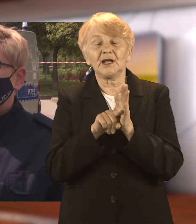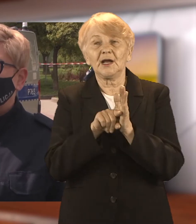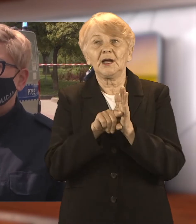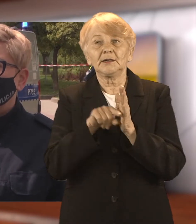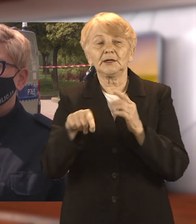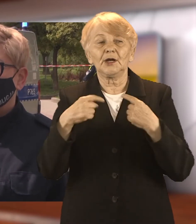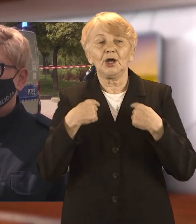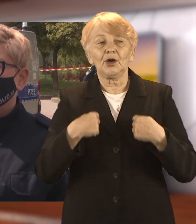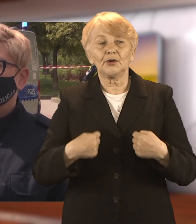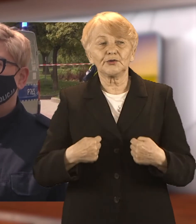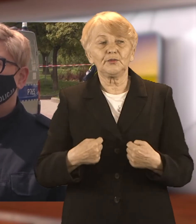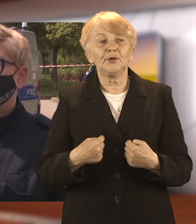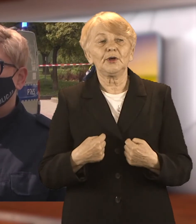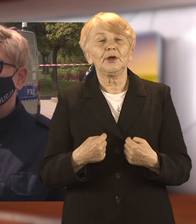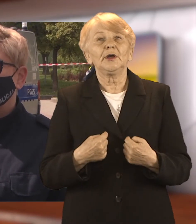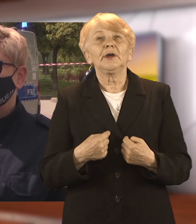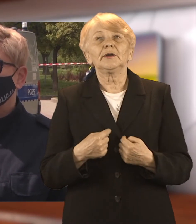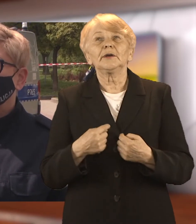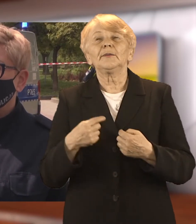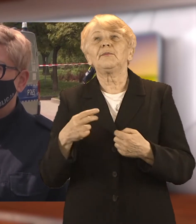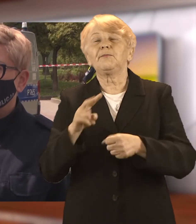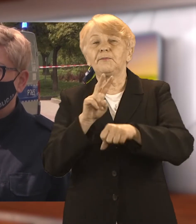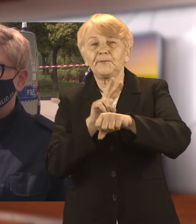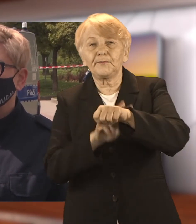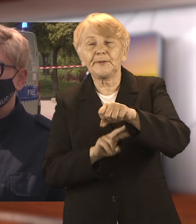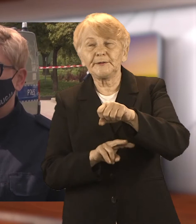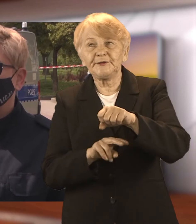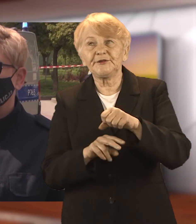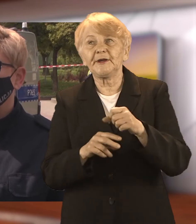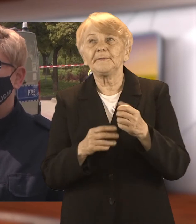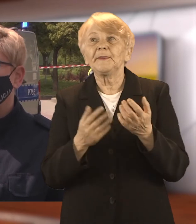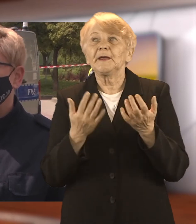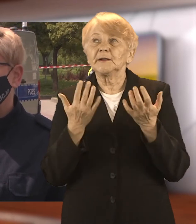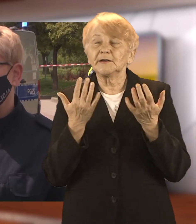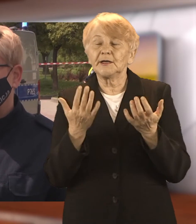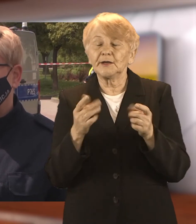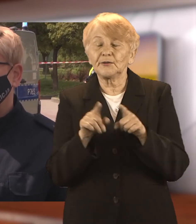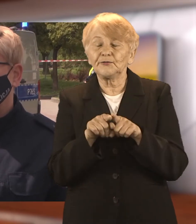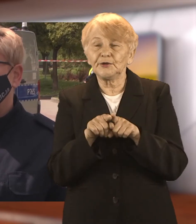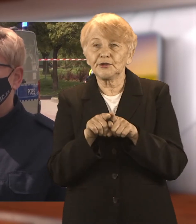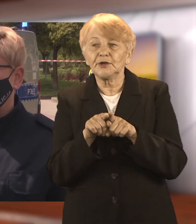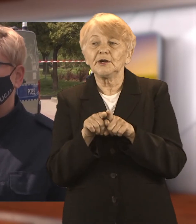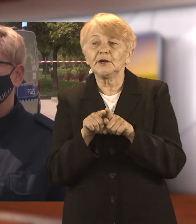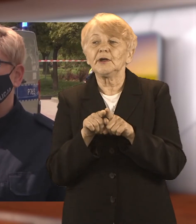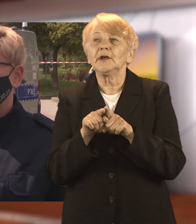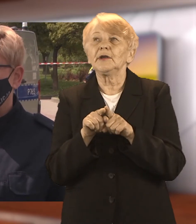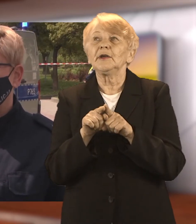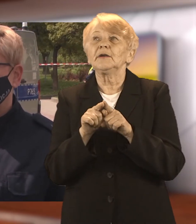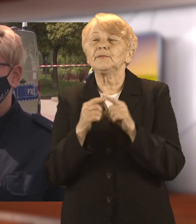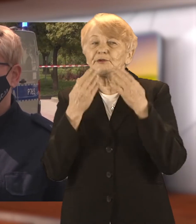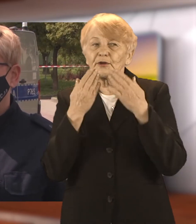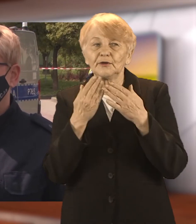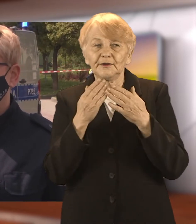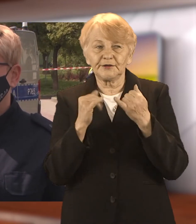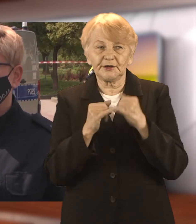świadkowie, również policjanci, ale przede wszystkim udzielono policjantom pomocy psychologa, bo takich wymagali, bo to było bardzo